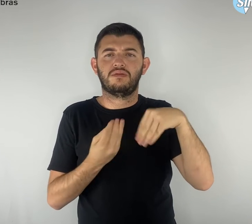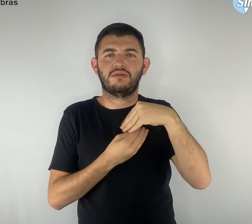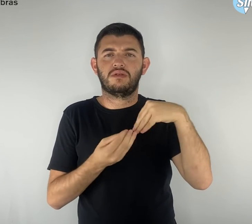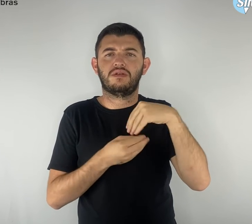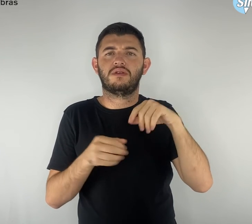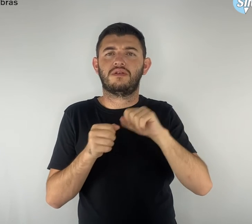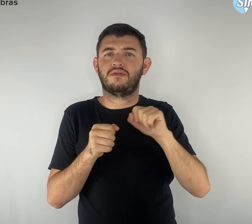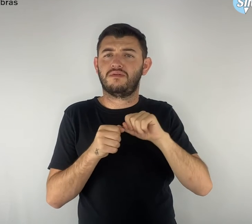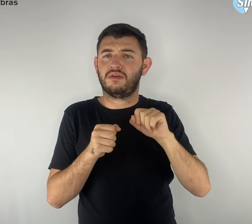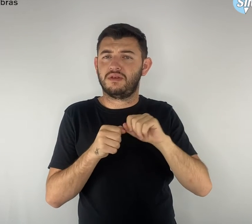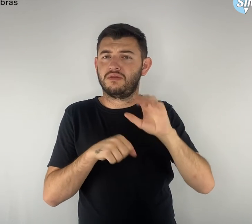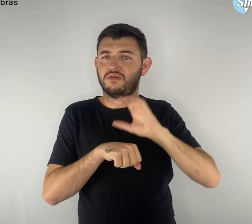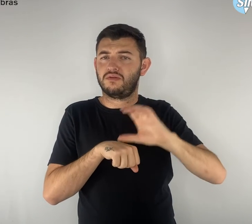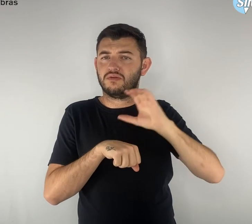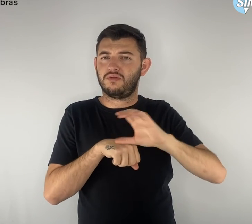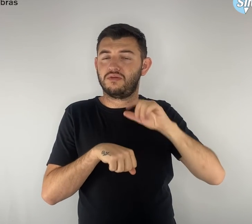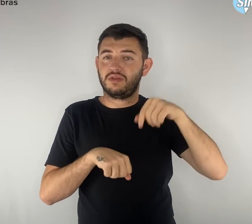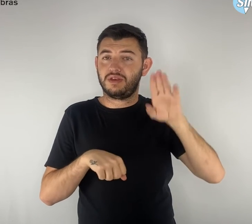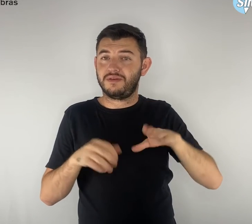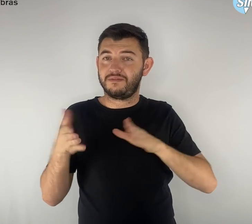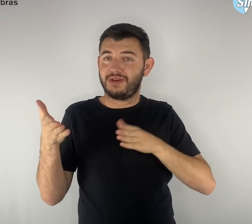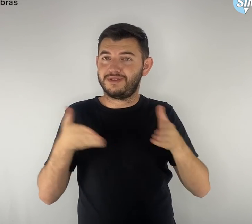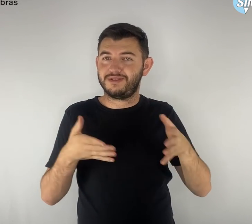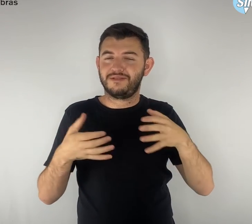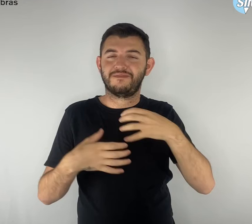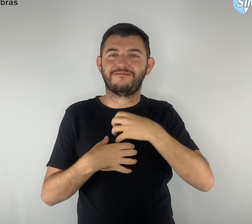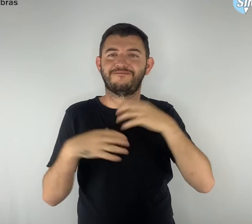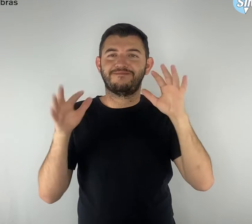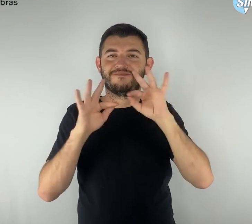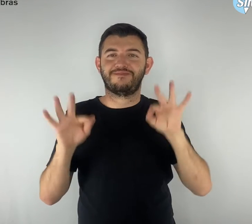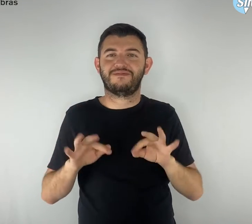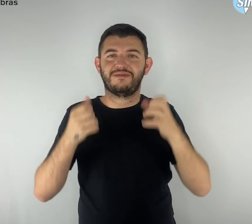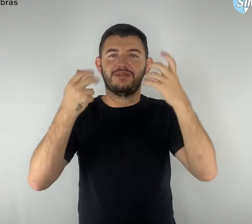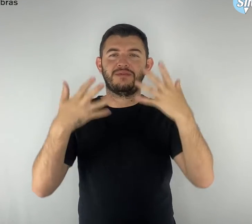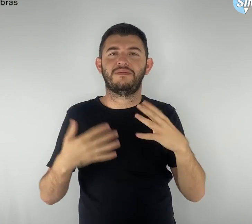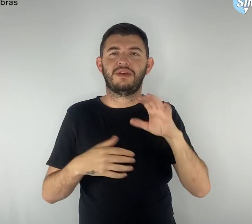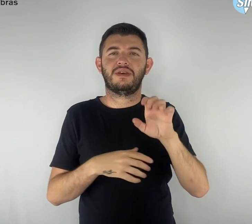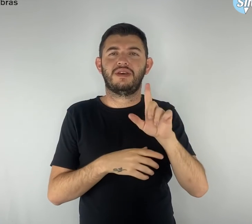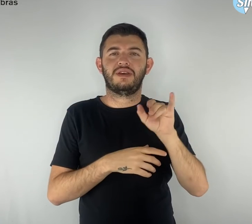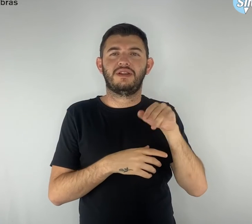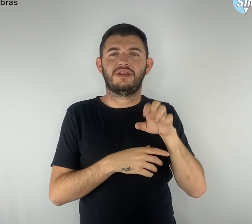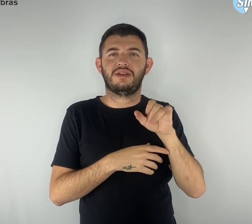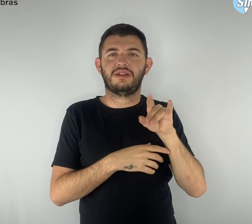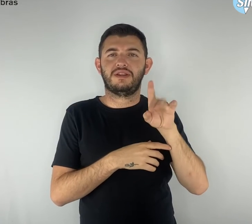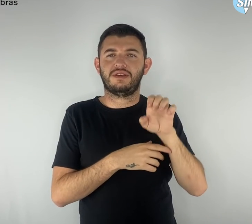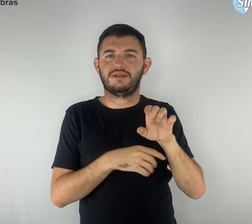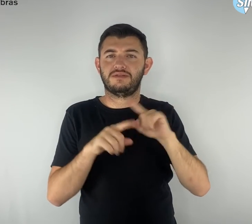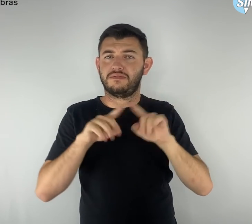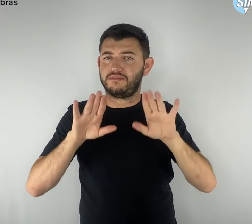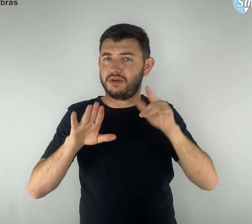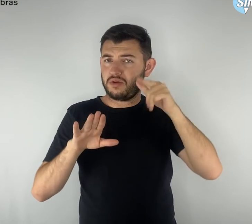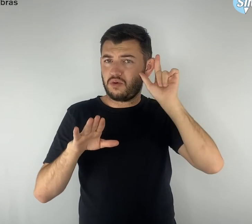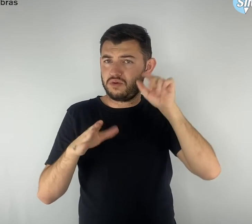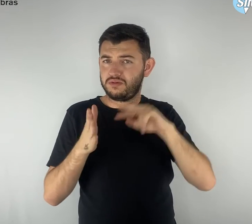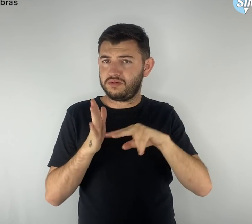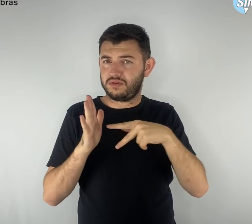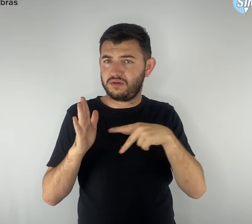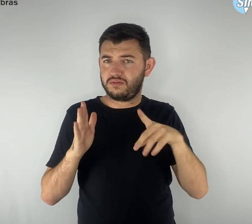Isso é o que mais importa, diz Elineide. Ontem o Simpro deu mais uma prova de